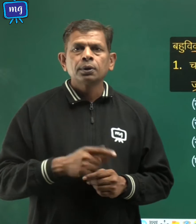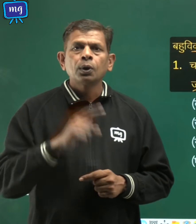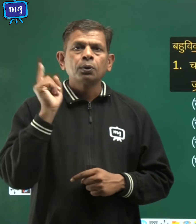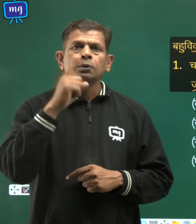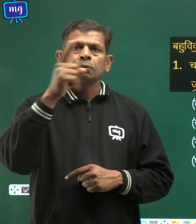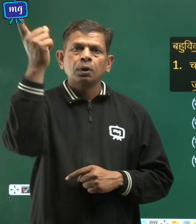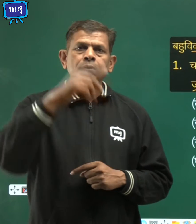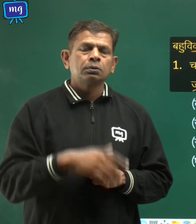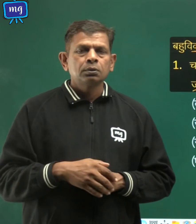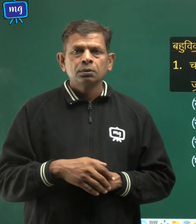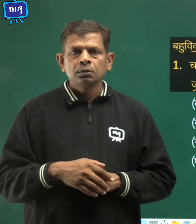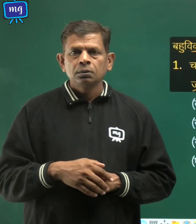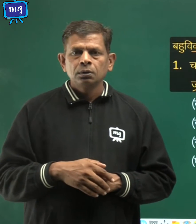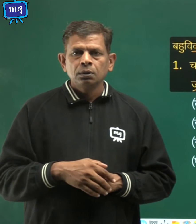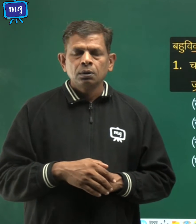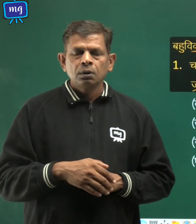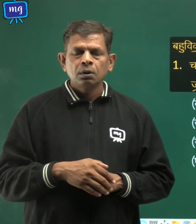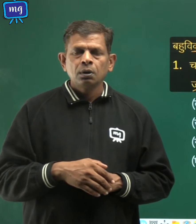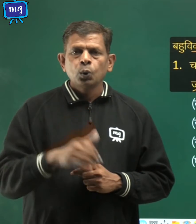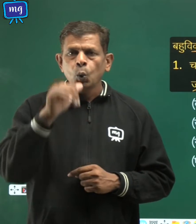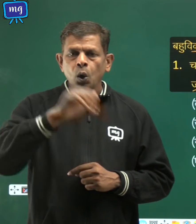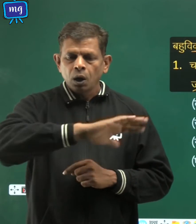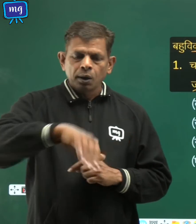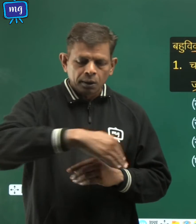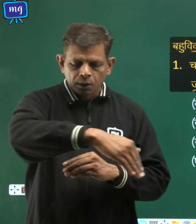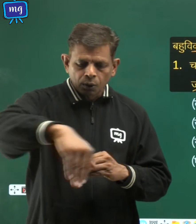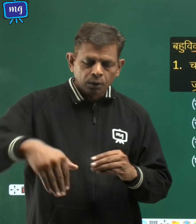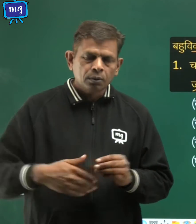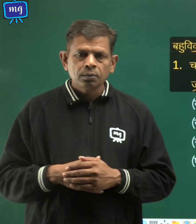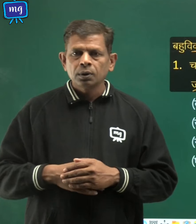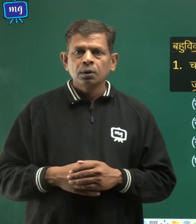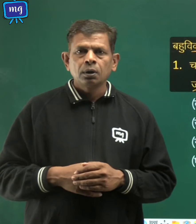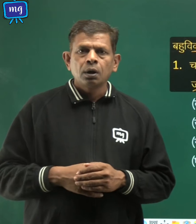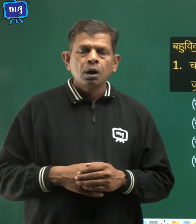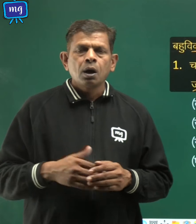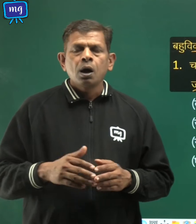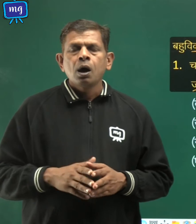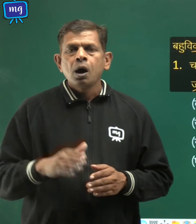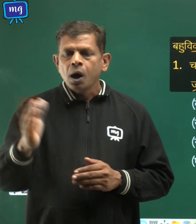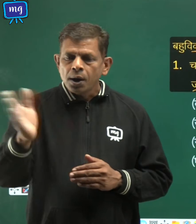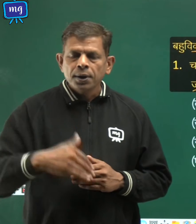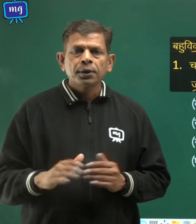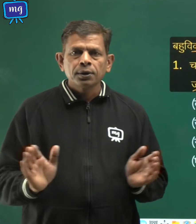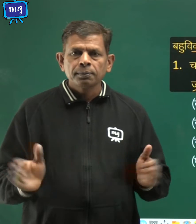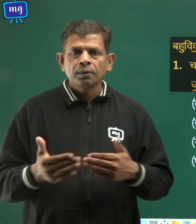तटिय प्रदेशों में आने की संभावना